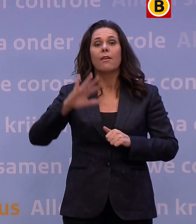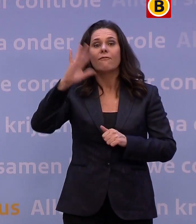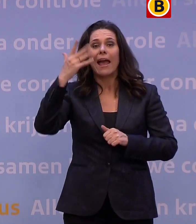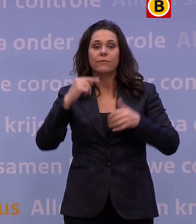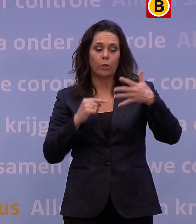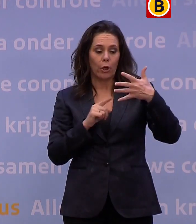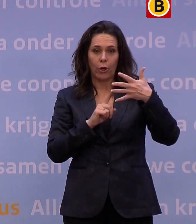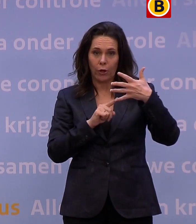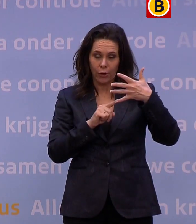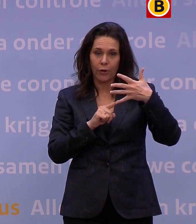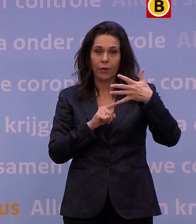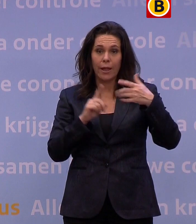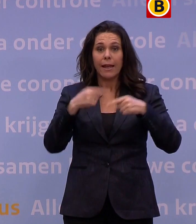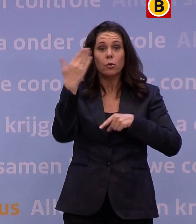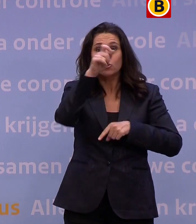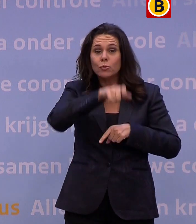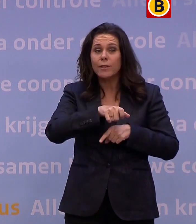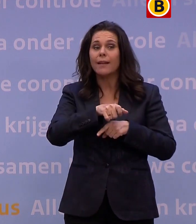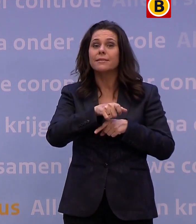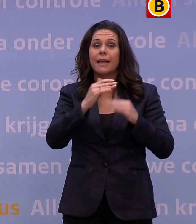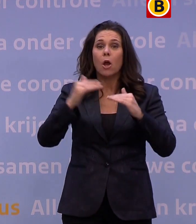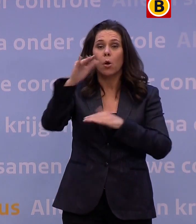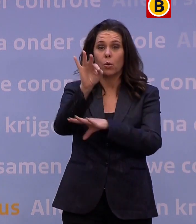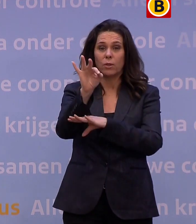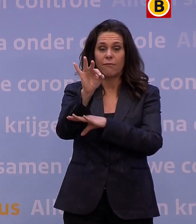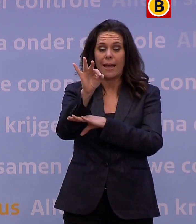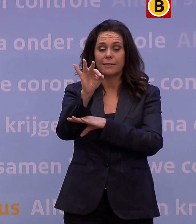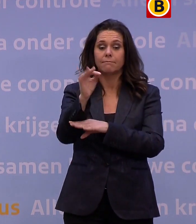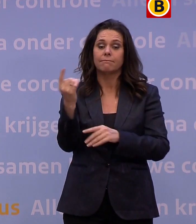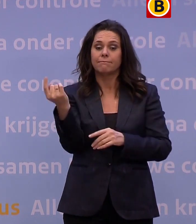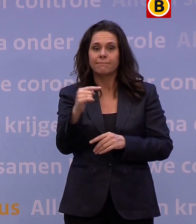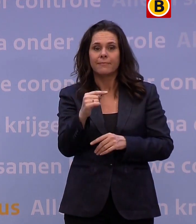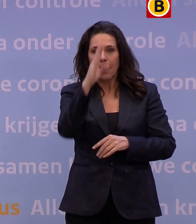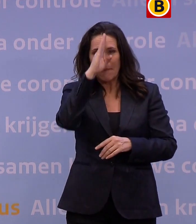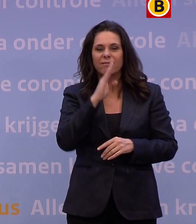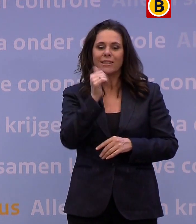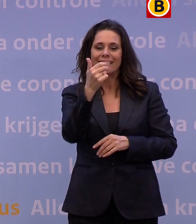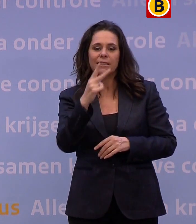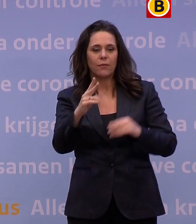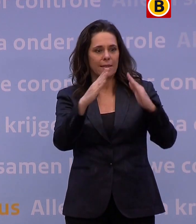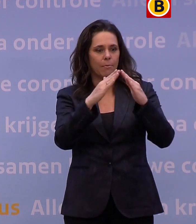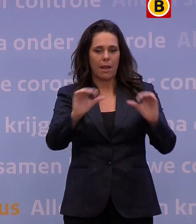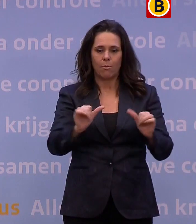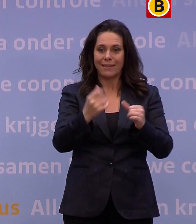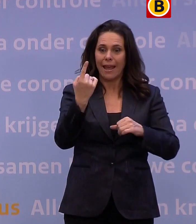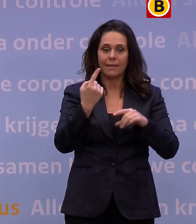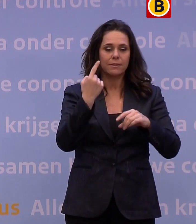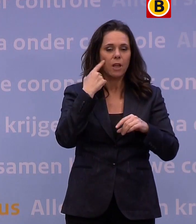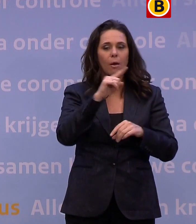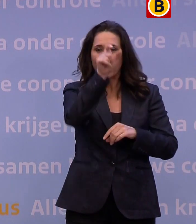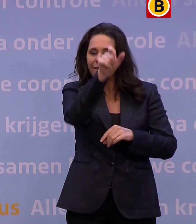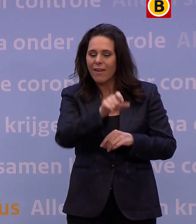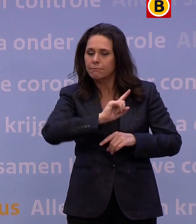iedere student in het hoger onderwijs kan vanaf maandag 26 april weer één dag per week naar college of naar een